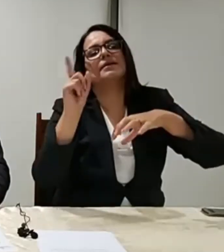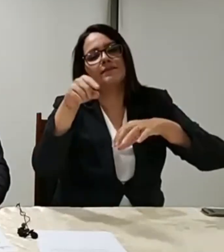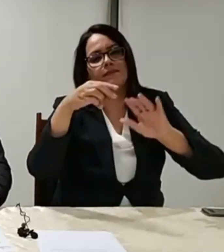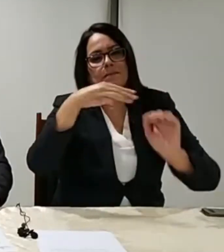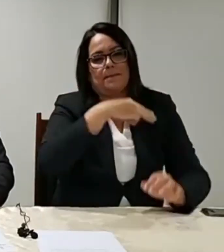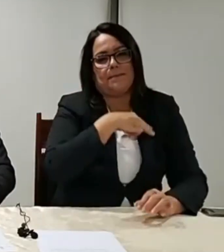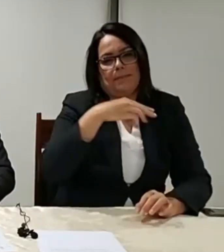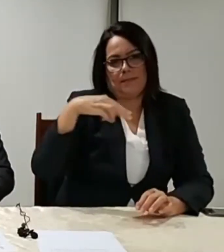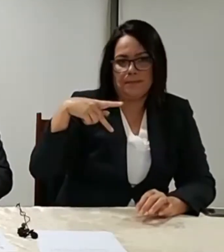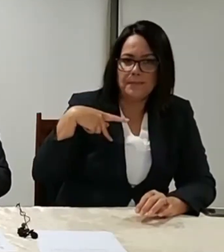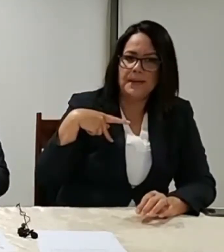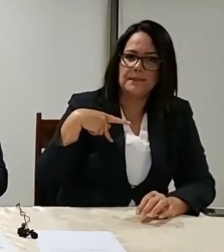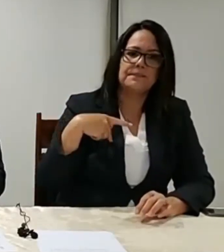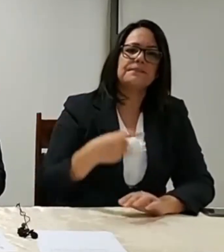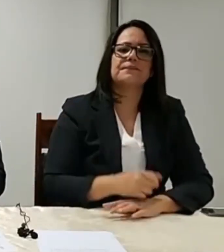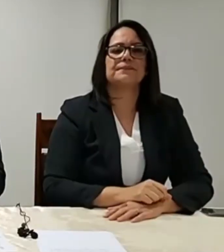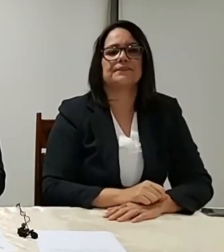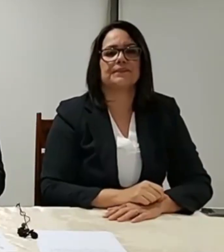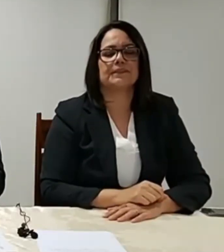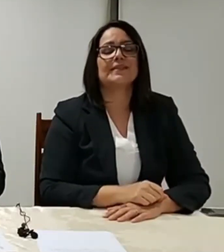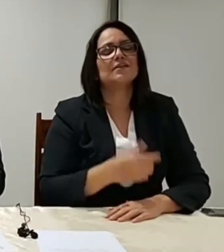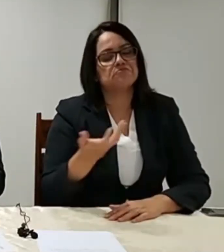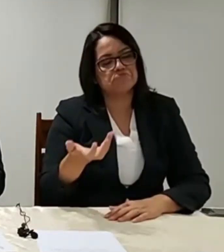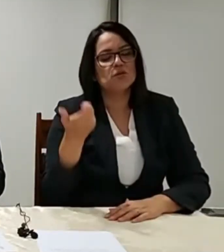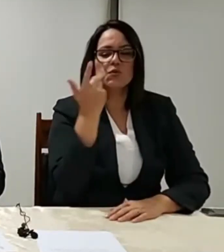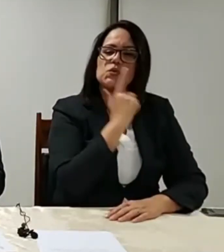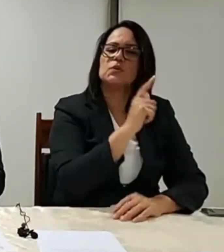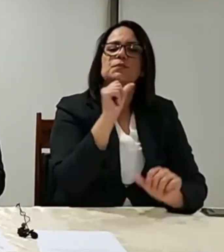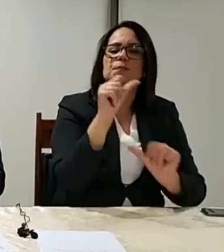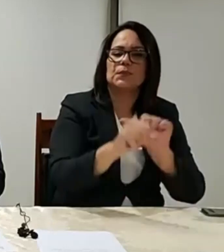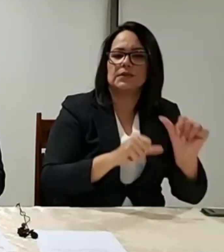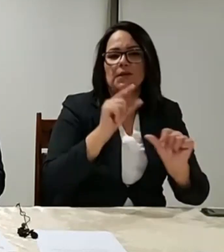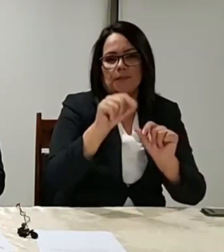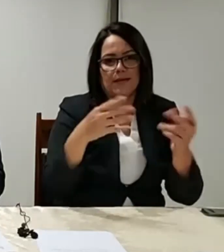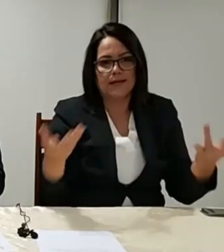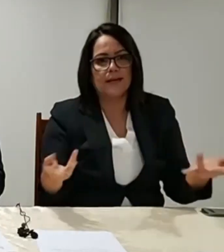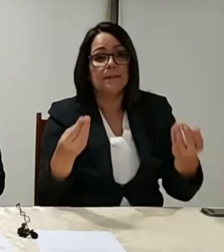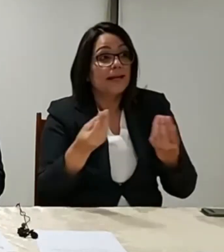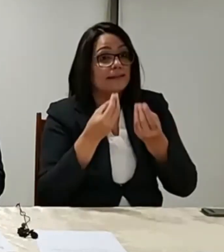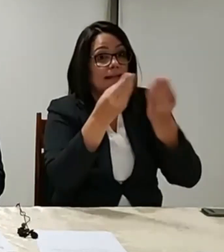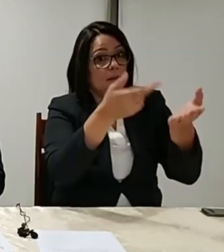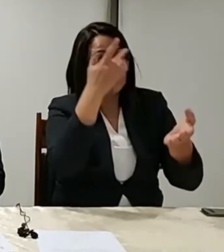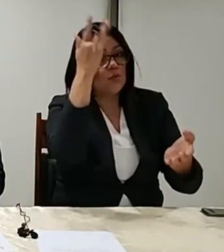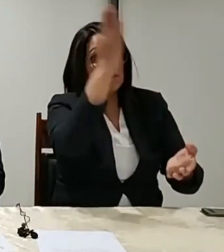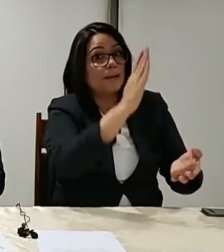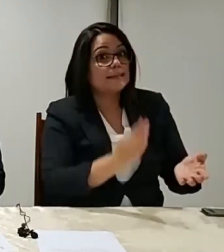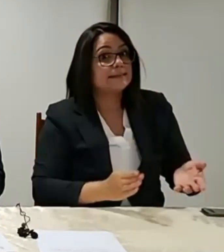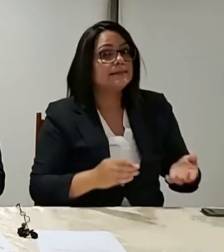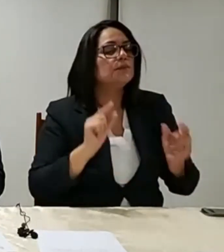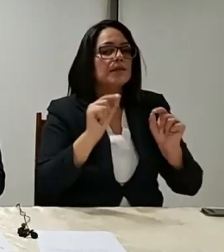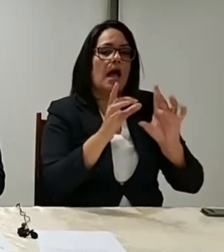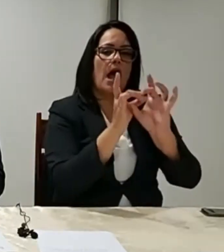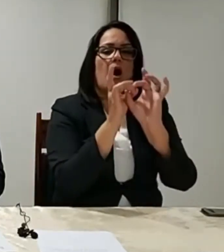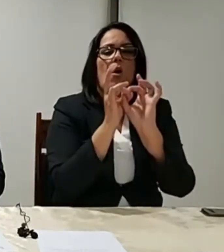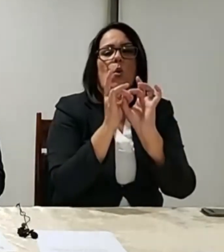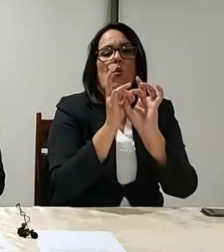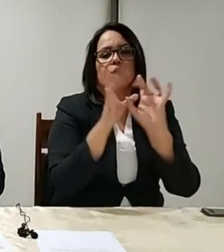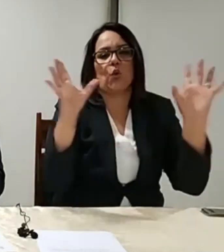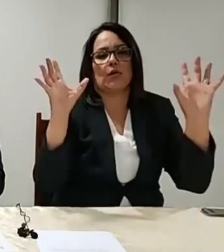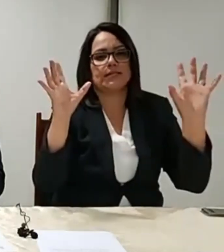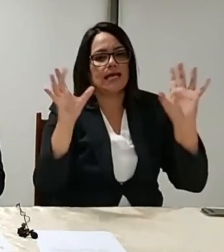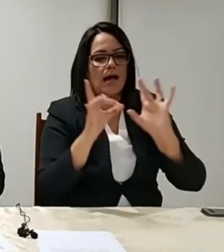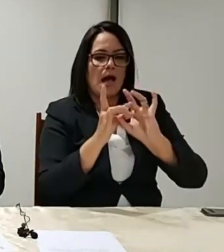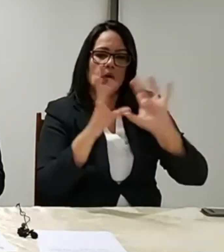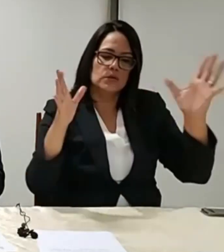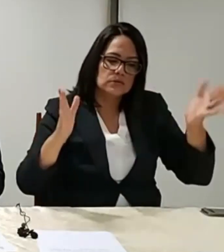medida provisória. Basicamente, o que nós conseguimos alterar para entregar aos brasileiros foi a autorização de promoções